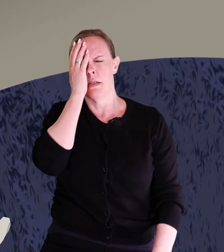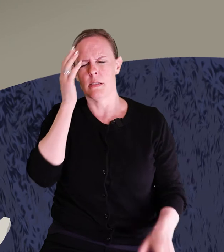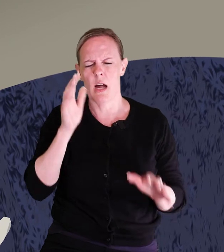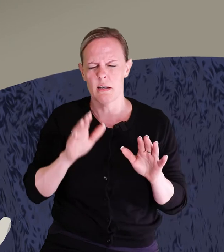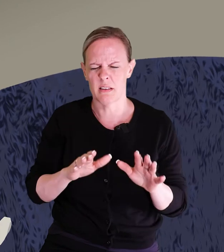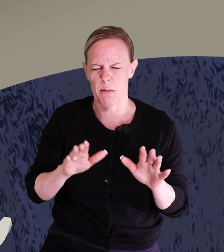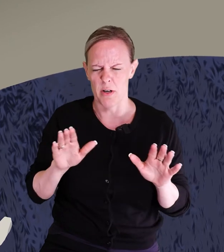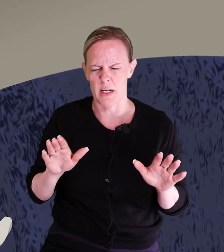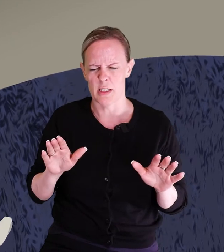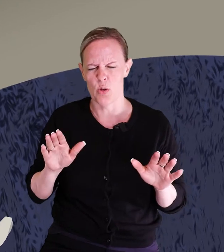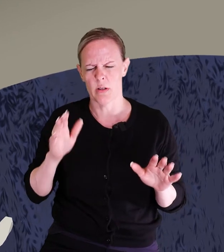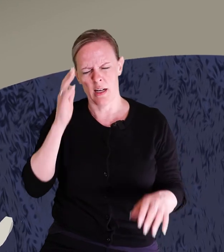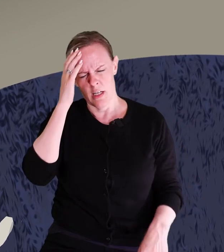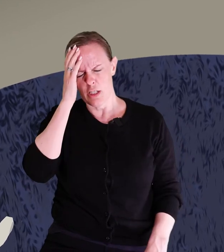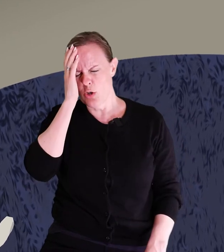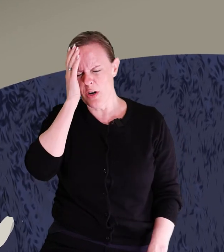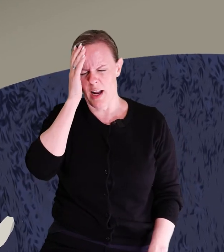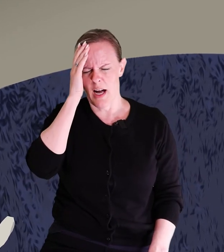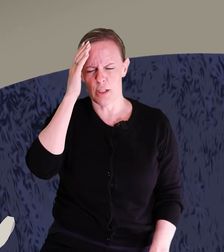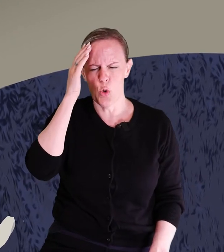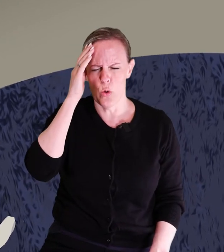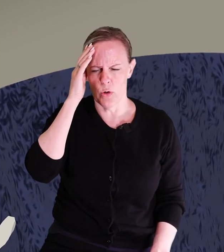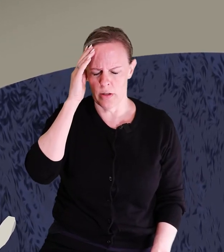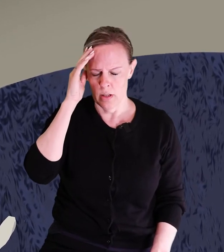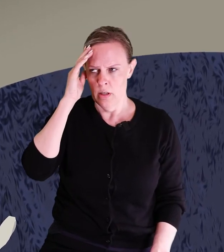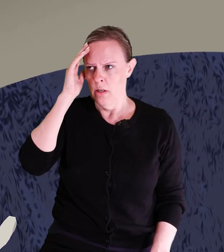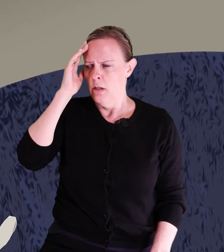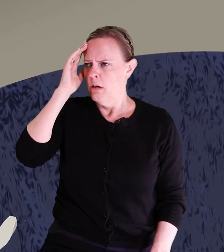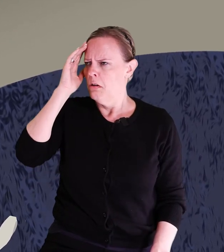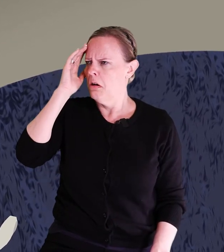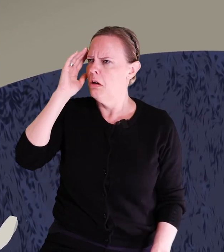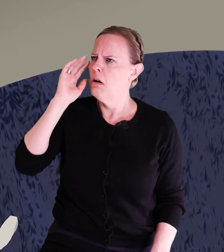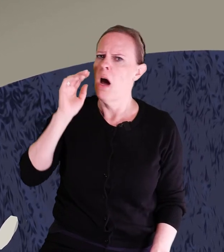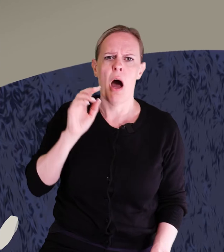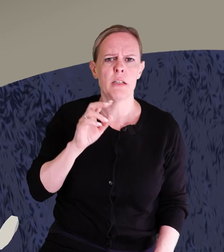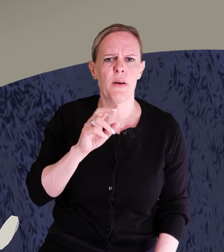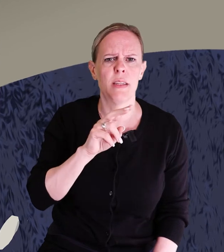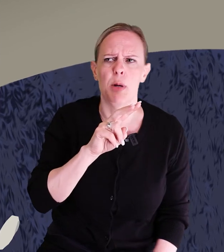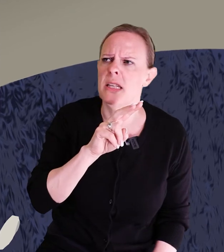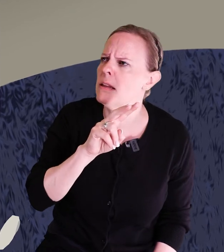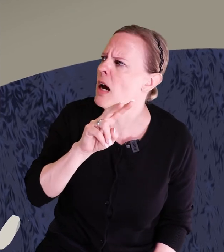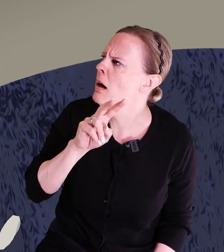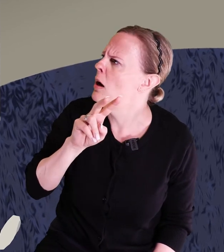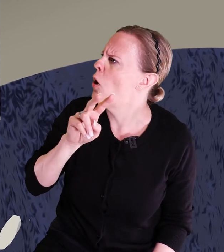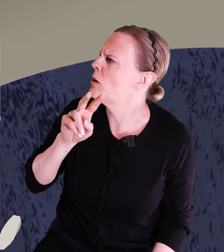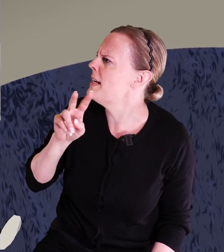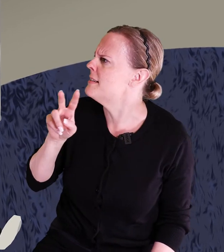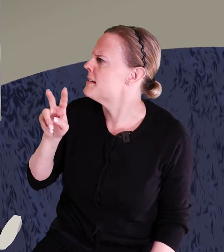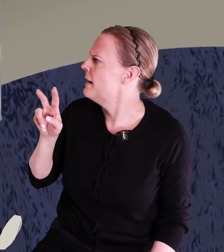Sakta börjar det sluta snurra i hans huvud. Svante börjar titta omkring sig.